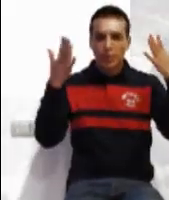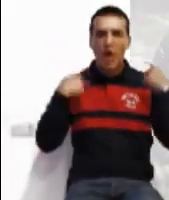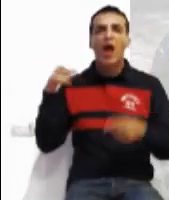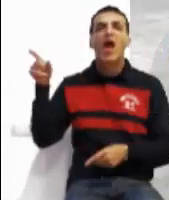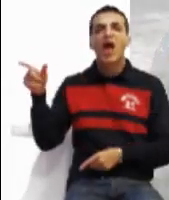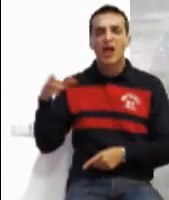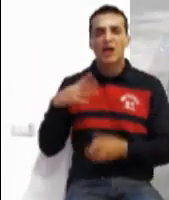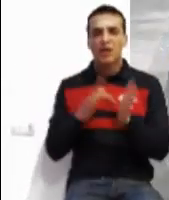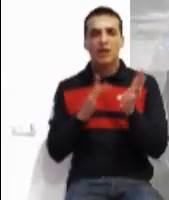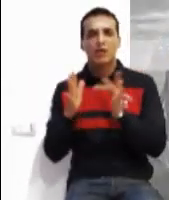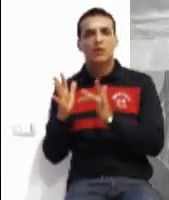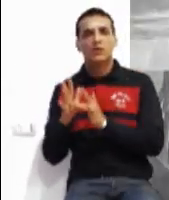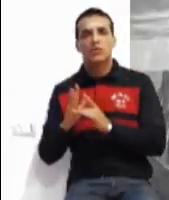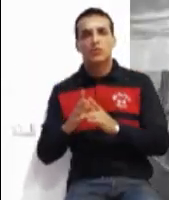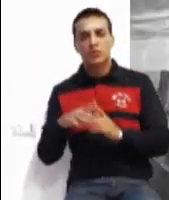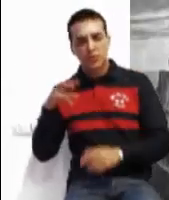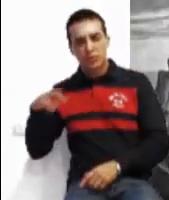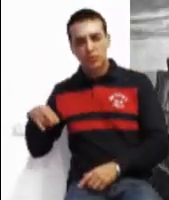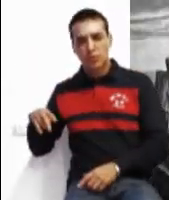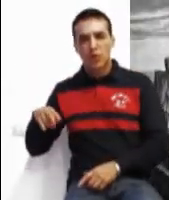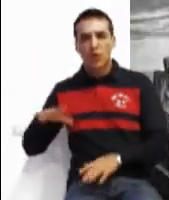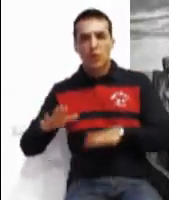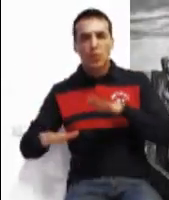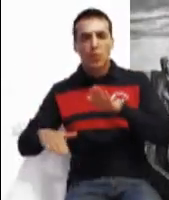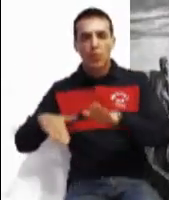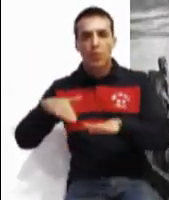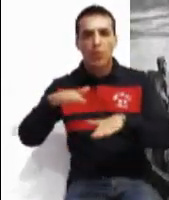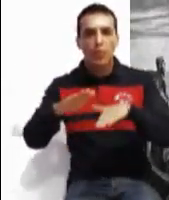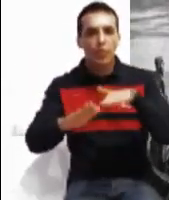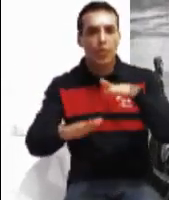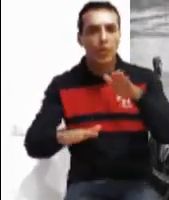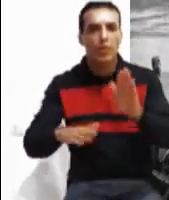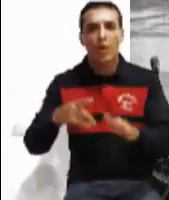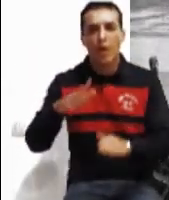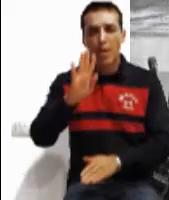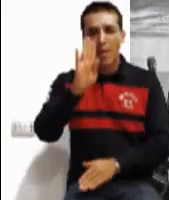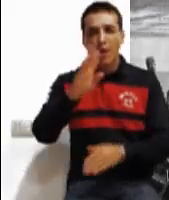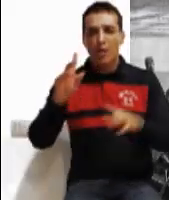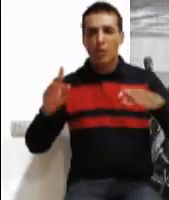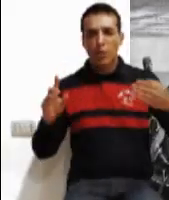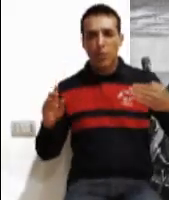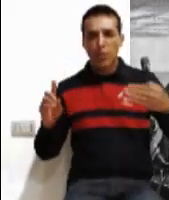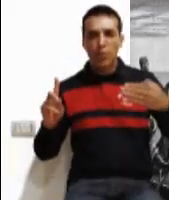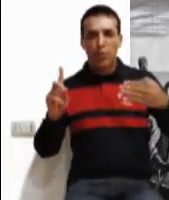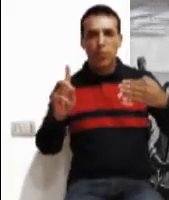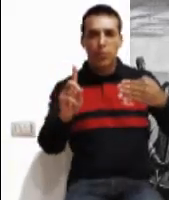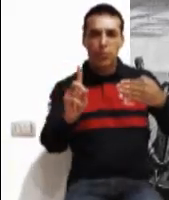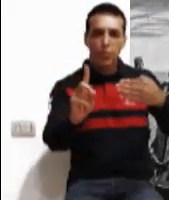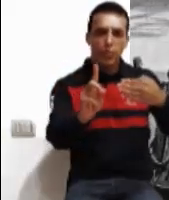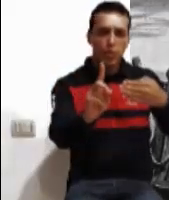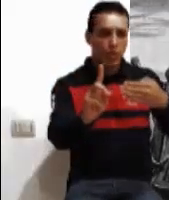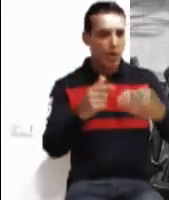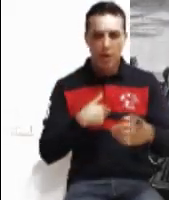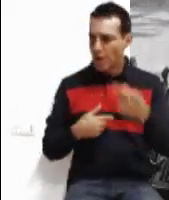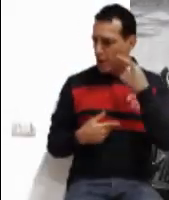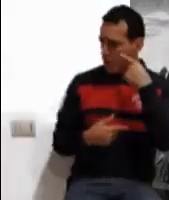poco antes del amanecer, y parecía que iba a pasar de largo Al verlo andar sobre el agua,